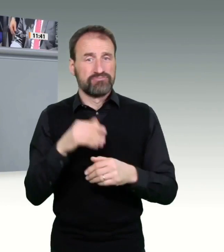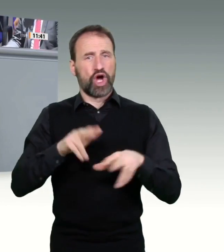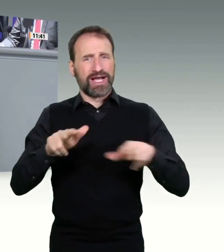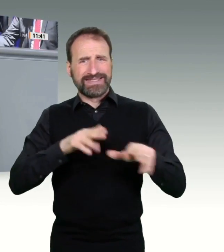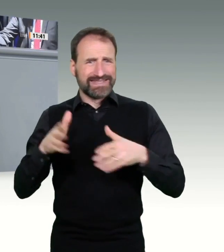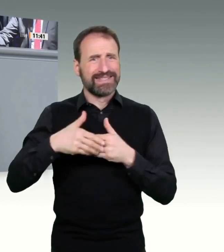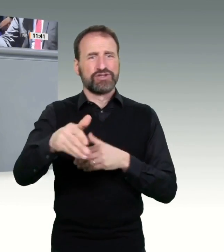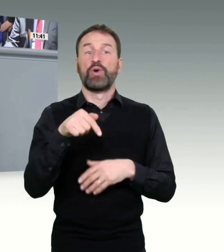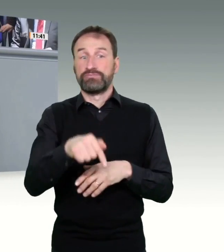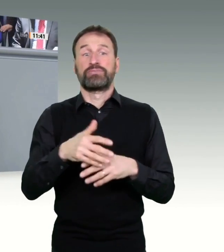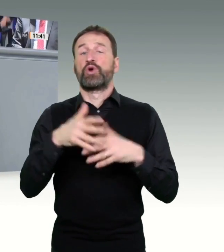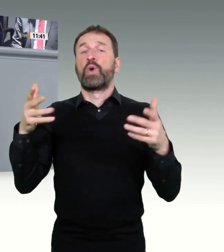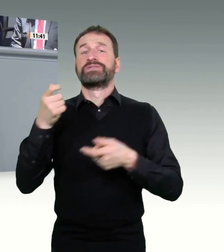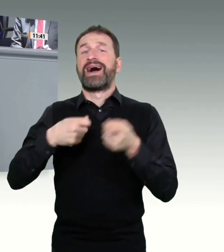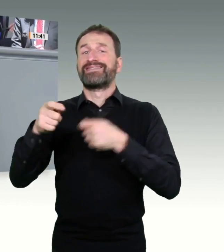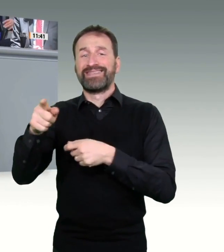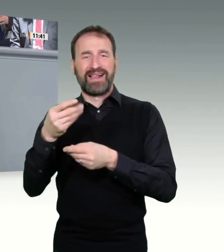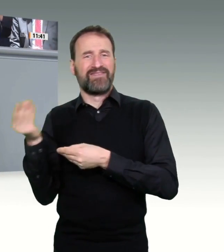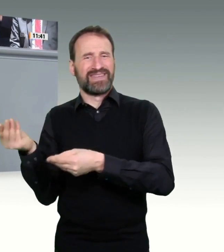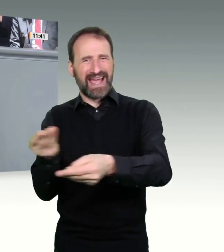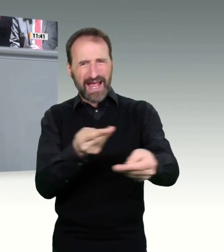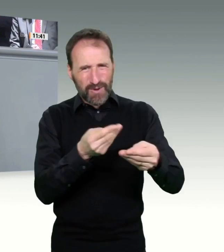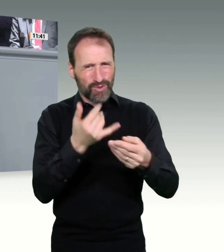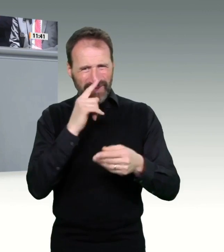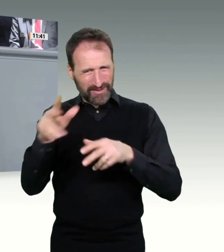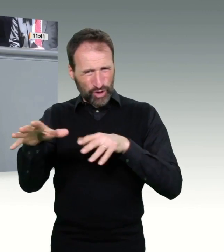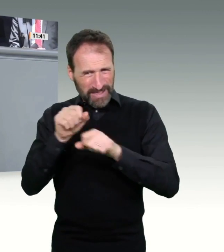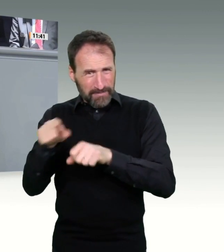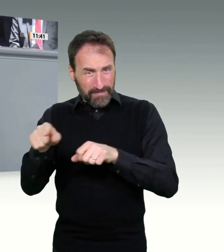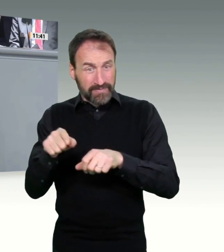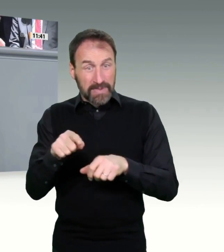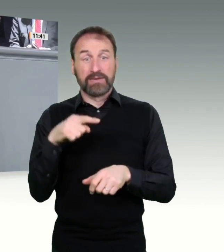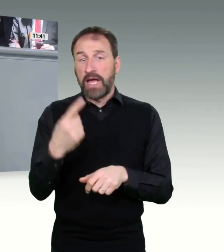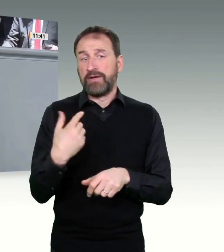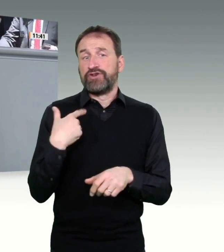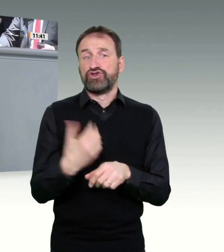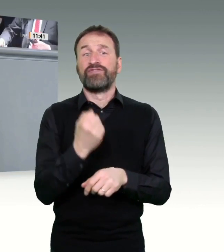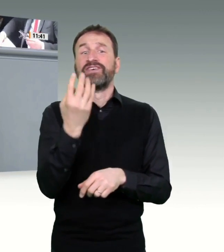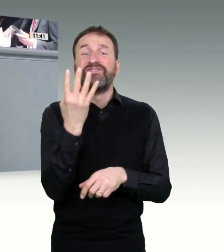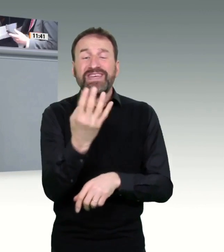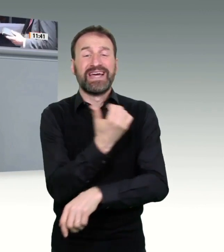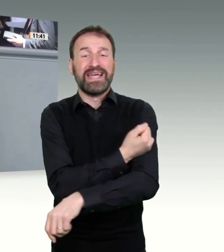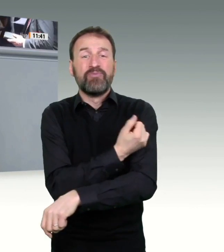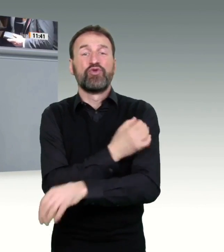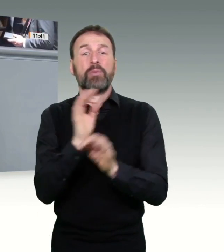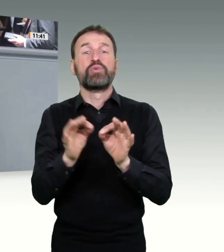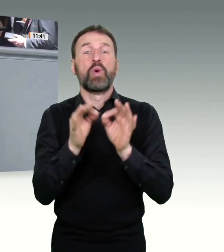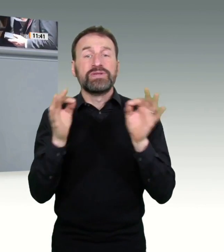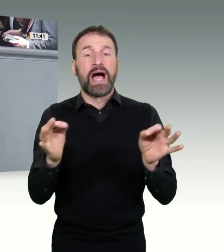Zahl, wo ich sage, das macht keinen Sinn zum jetzigen Zeitpunkt. Bitte lasst uns noch die Luft haben für die nächsten zwei, drei Wochen,